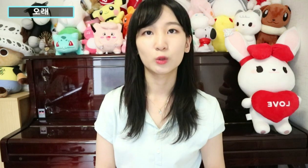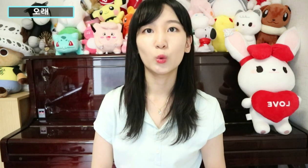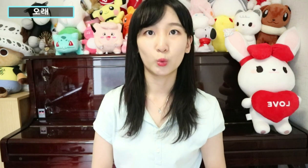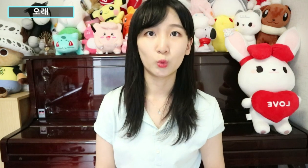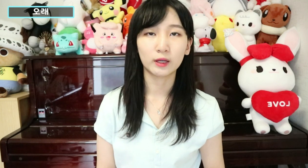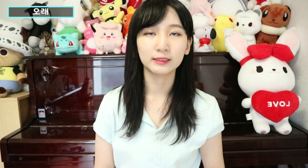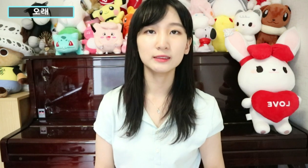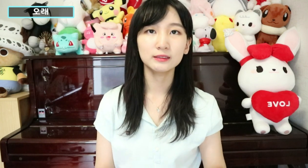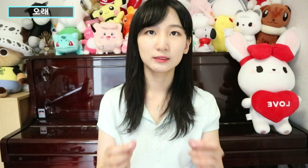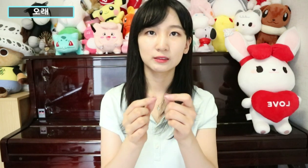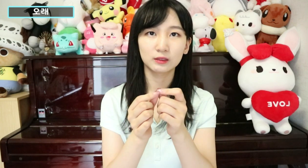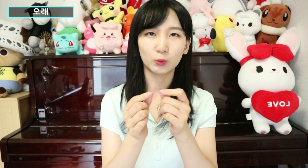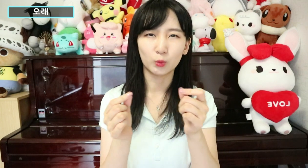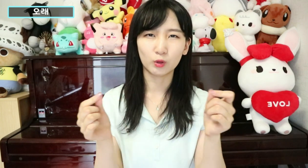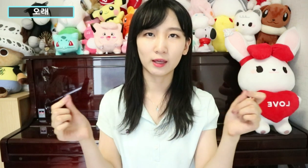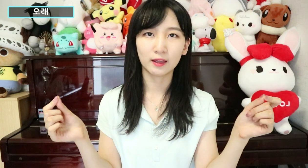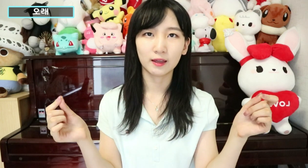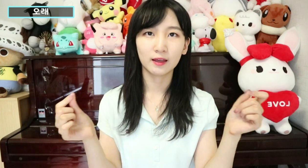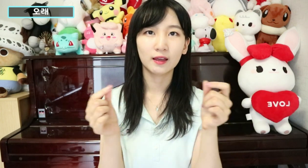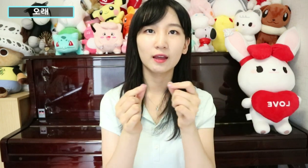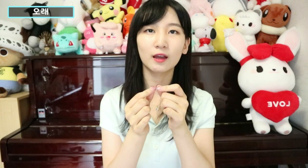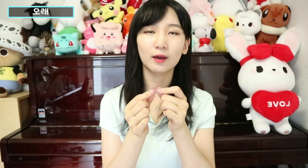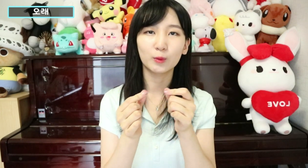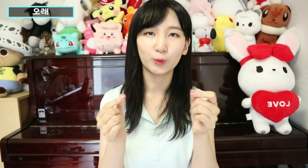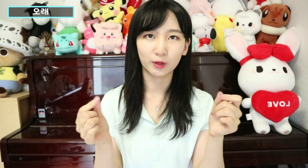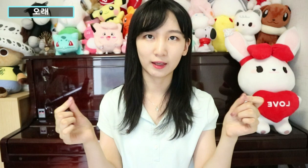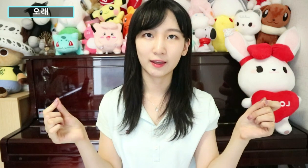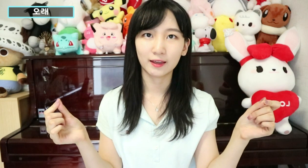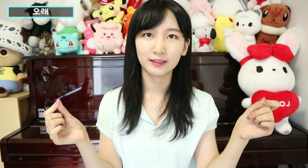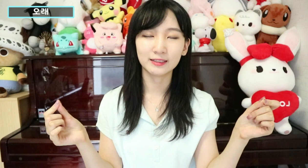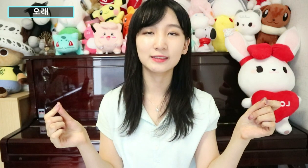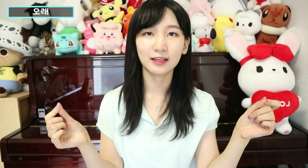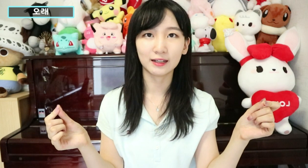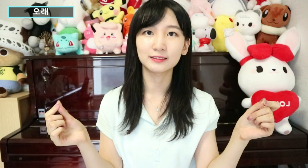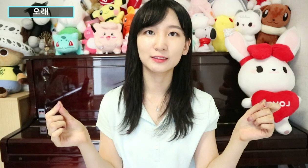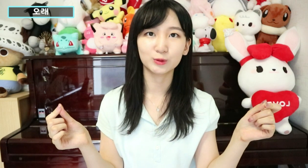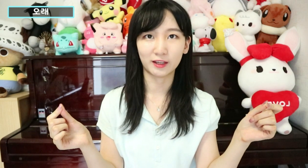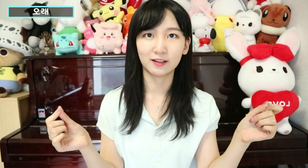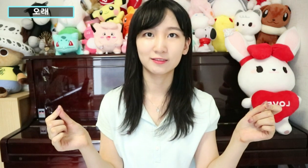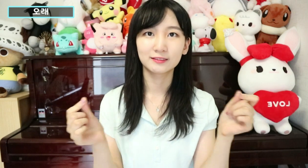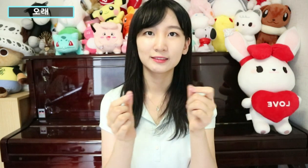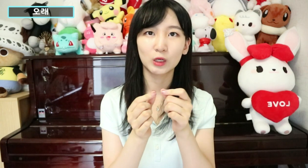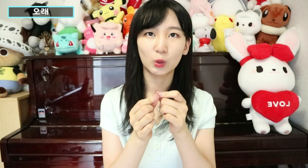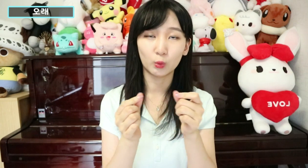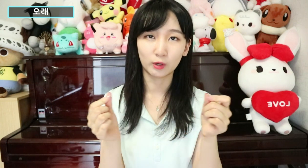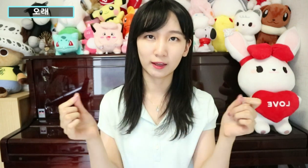그리고 올해는 오래. 오래. 길다라는 뜻도 돼요. 오래.